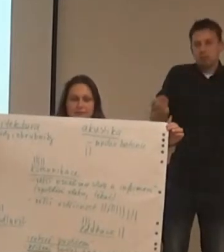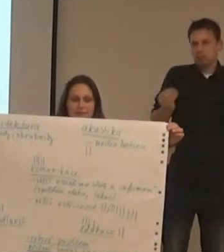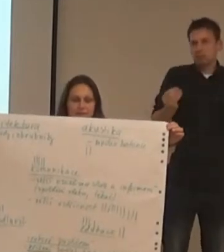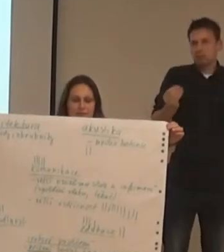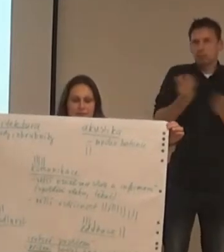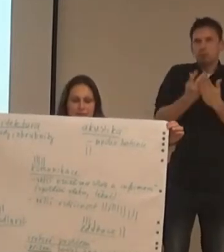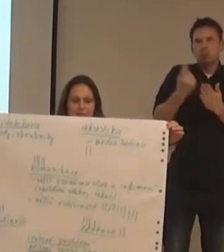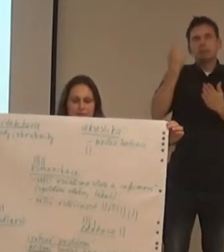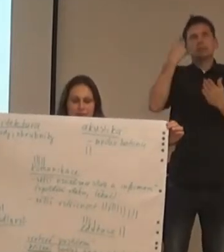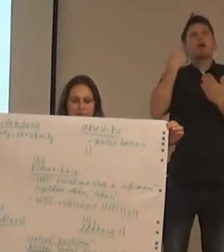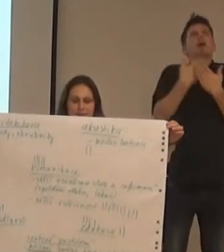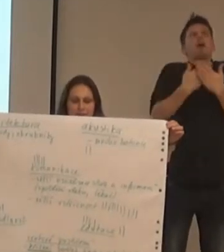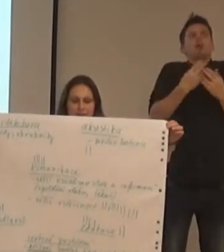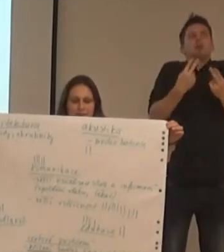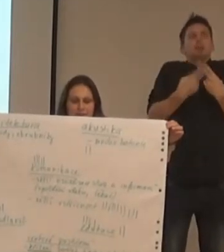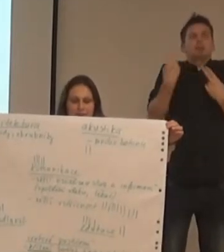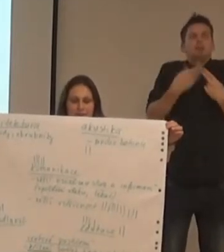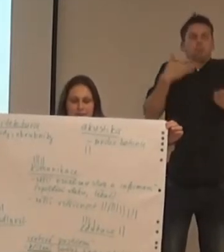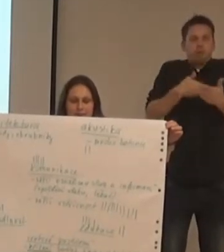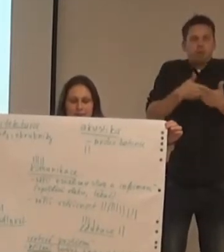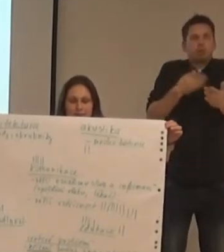které ty bariéry můžeme aspoň nějaké míře.